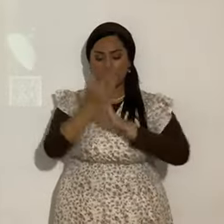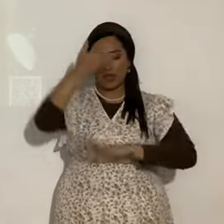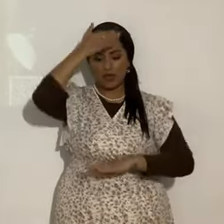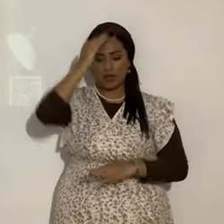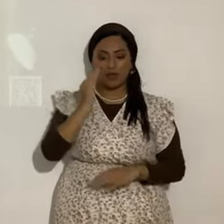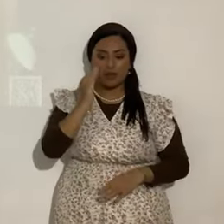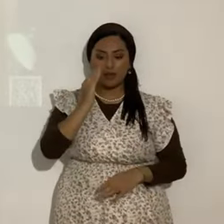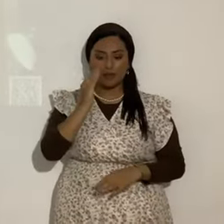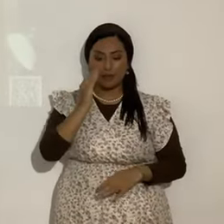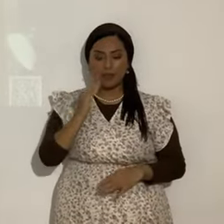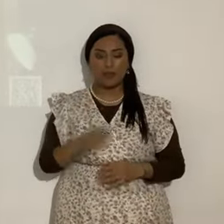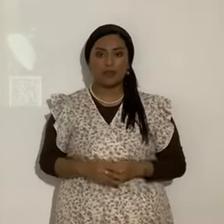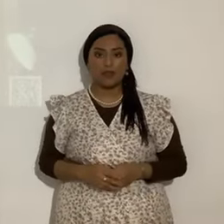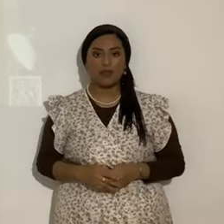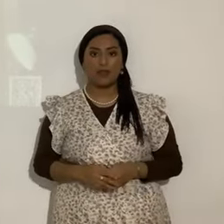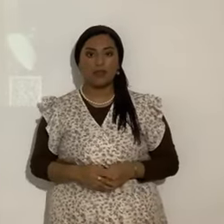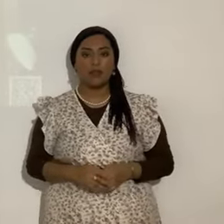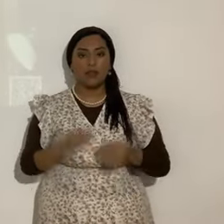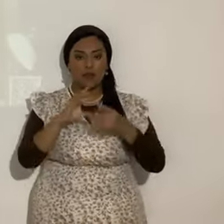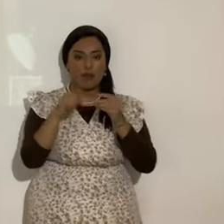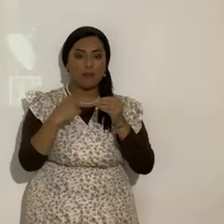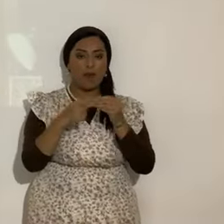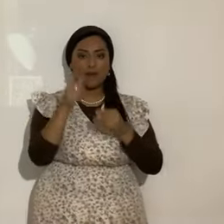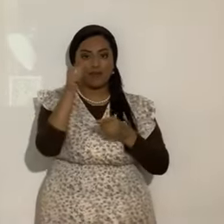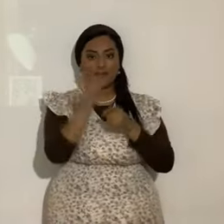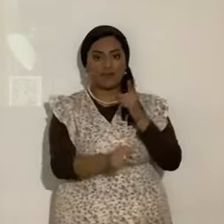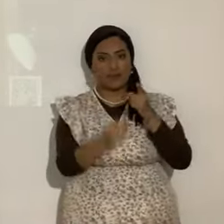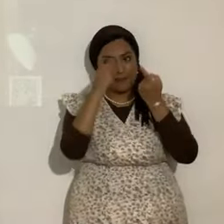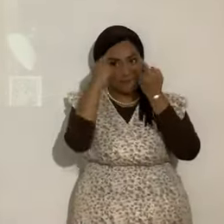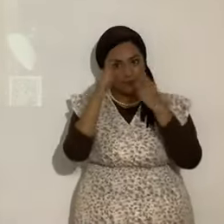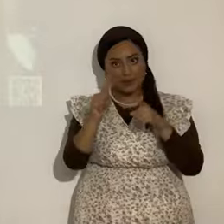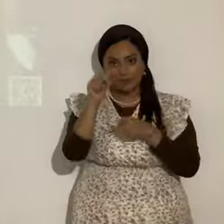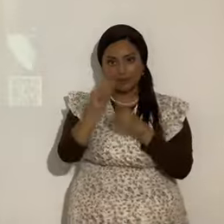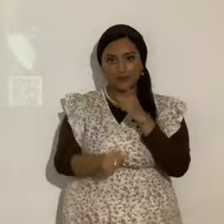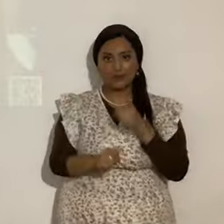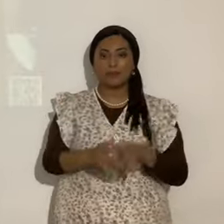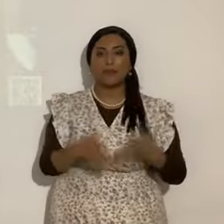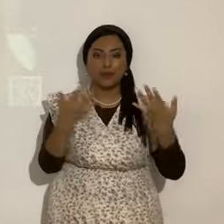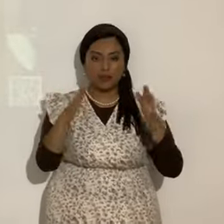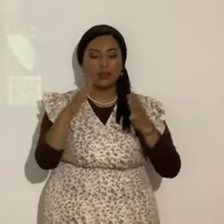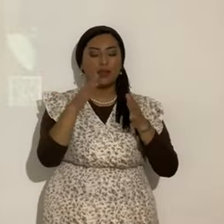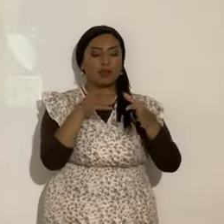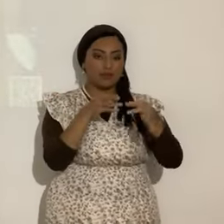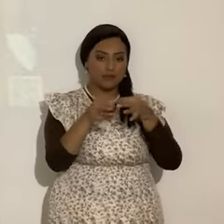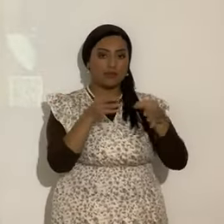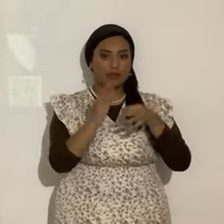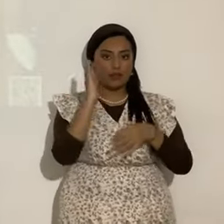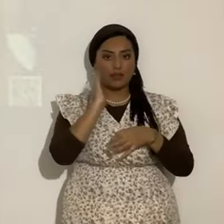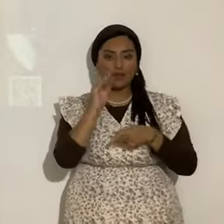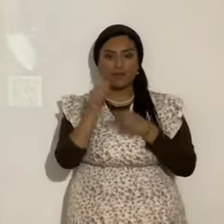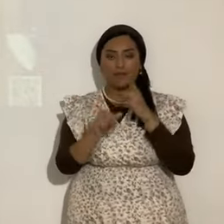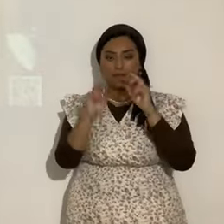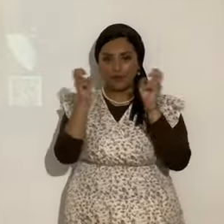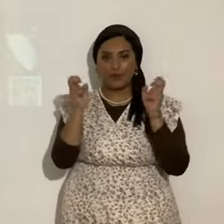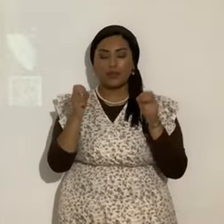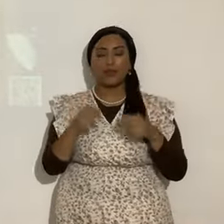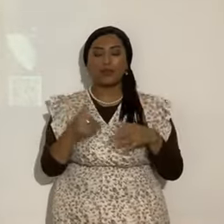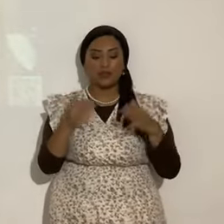descendencia después de ti y está hablando de la circuncisión eso ya está ministrado en el tema de Brímila vamos adelantito a